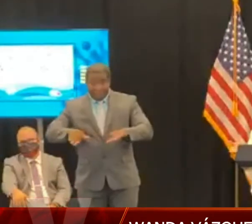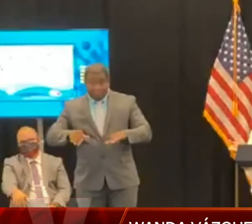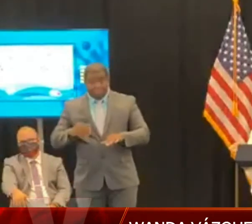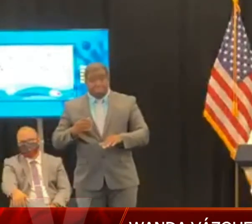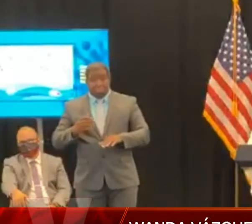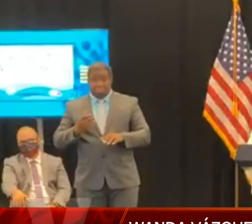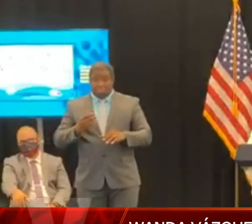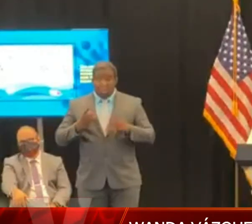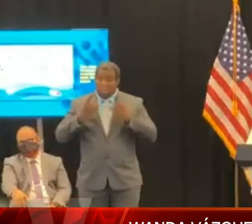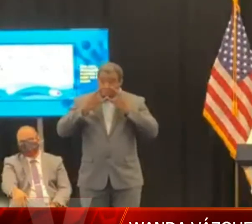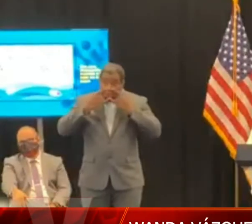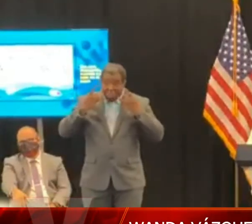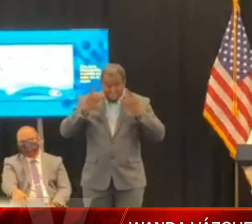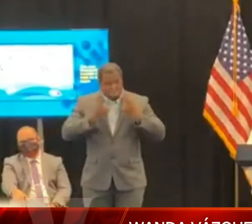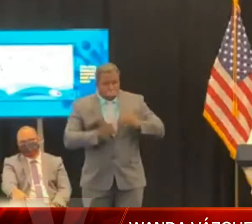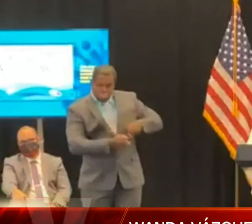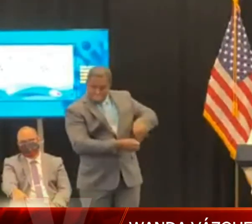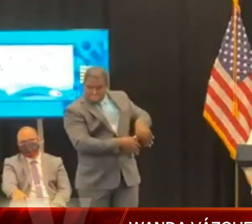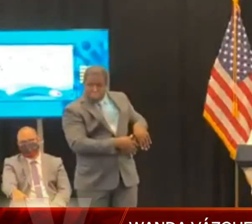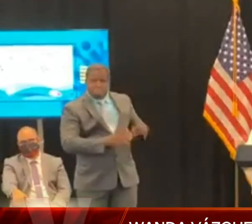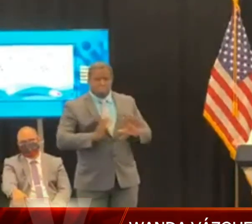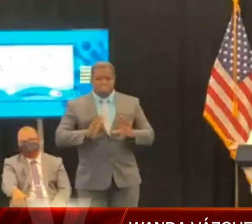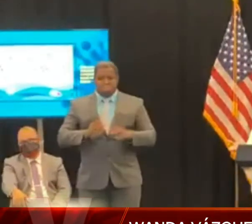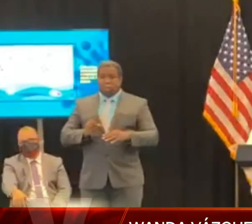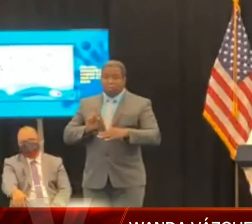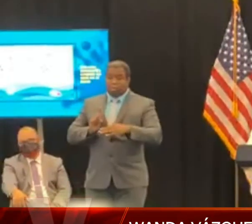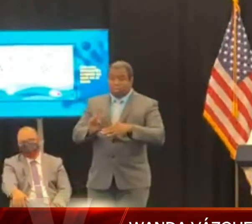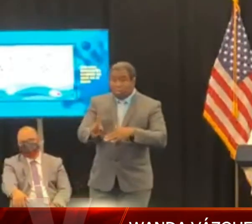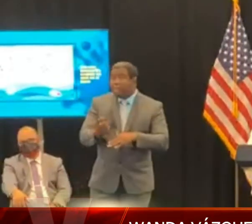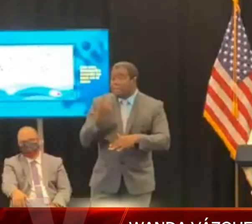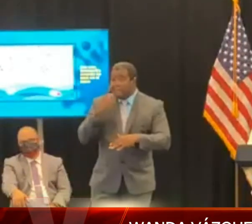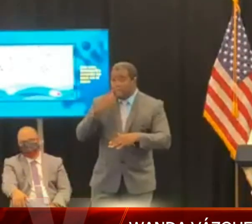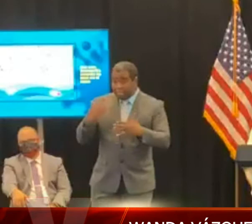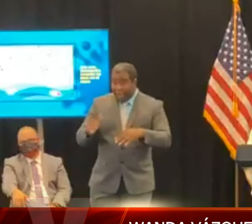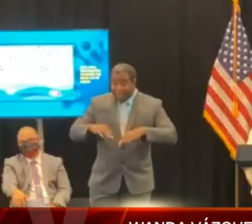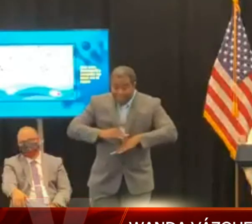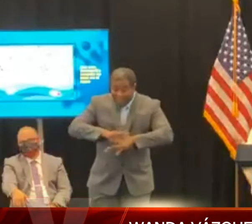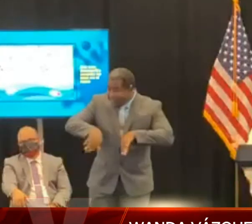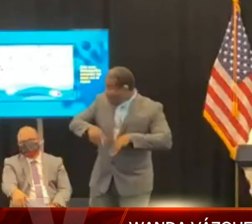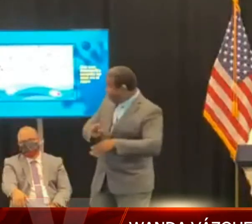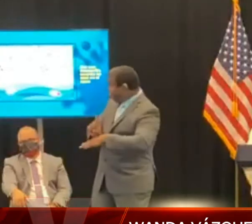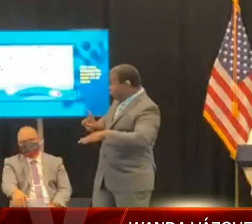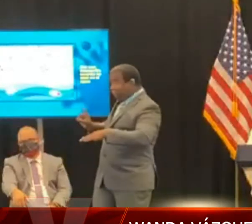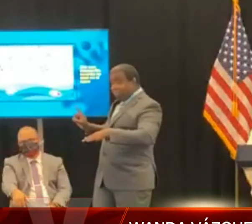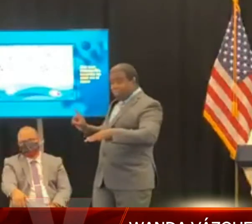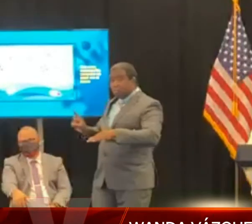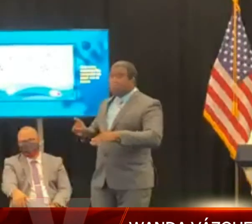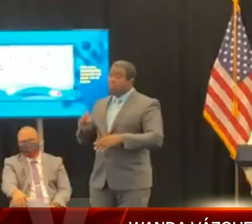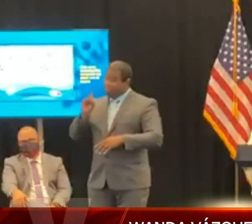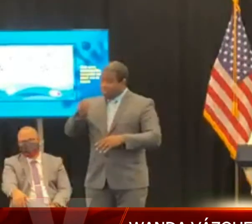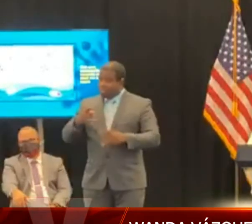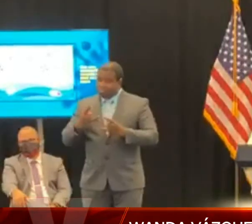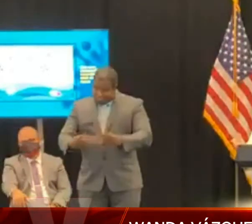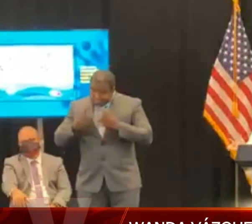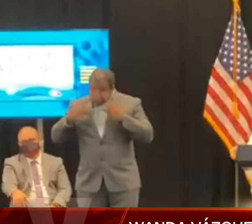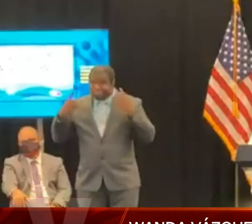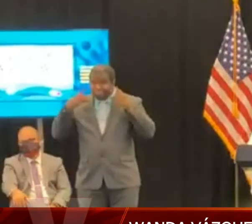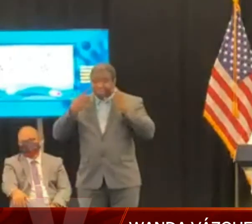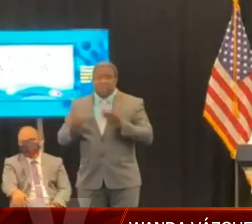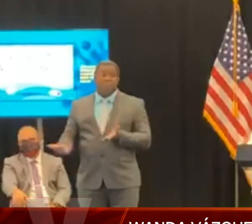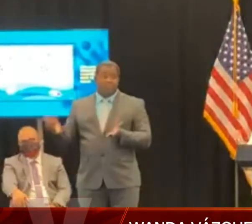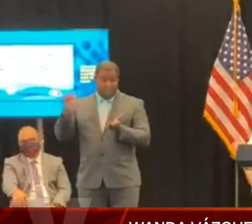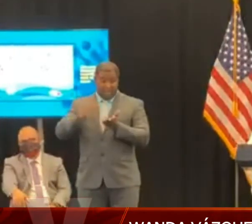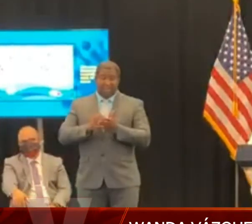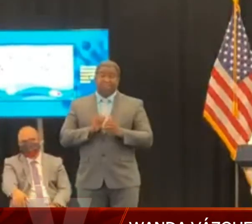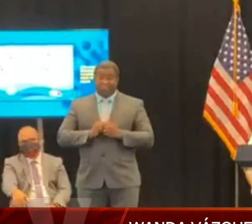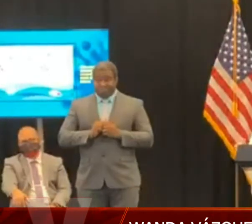a seguir las recomendaciones porque no queremos más personas, ¿verdad?, que dejen de disfrutar también de los espacios